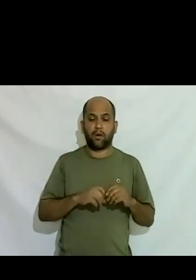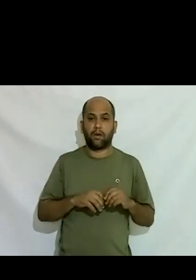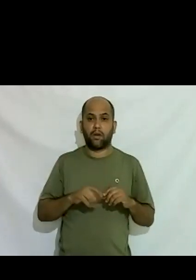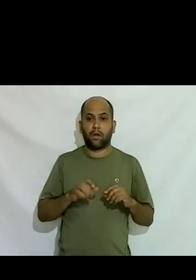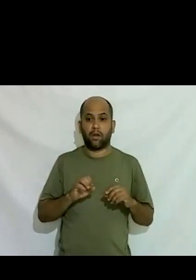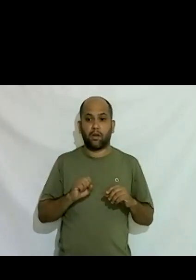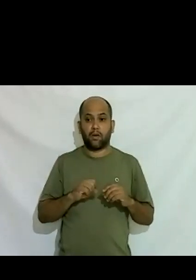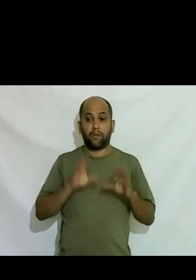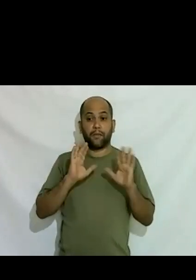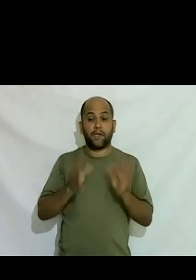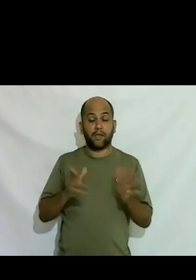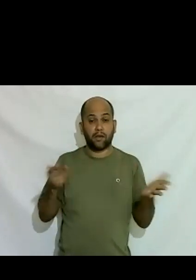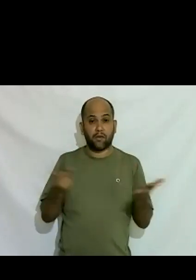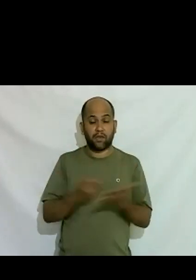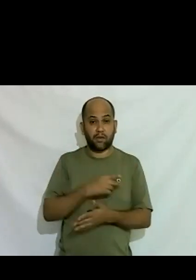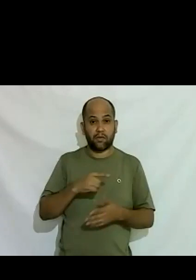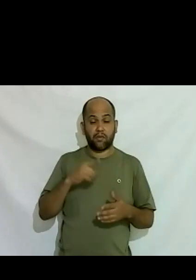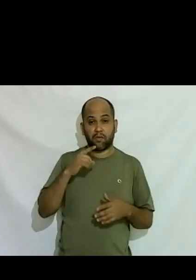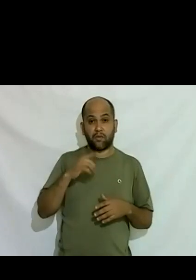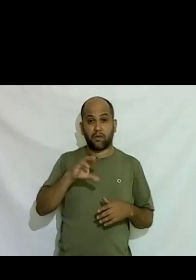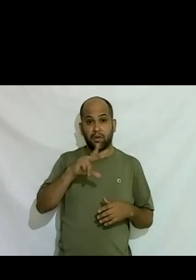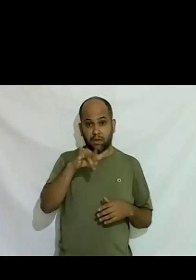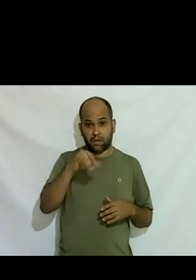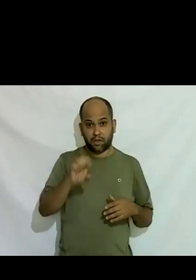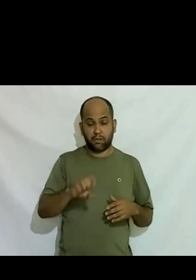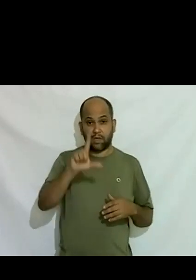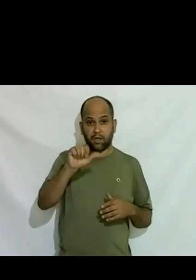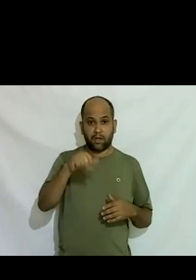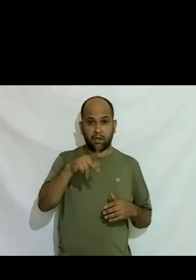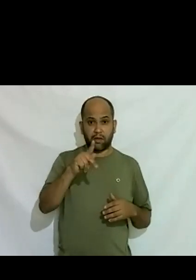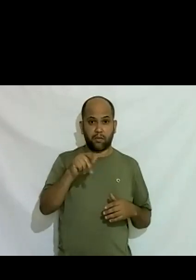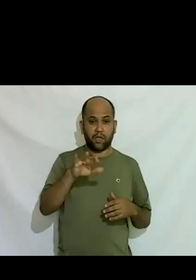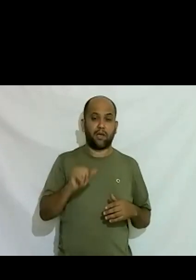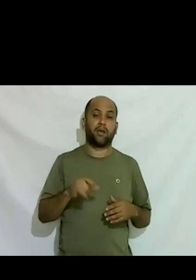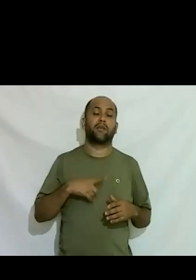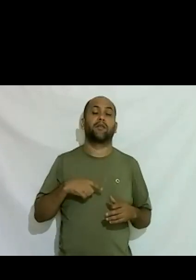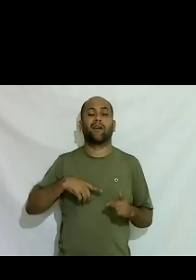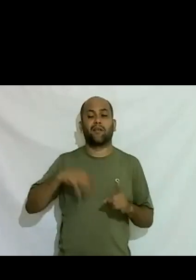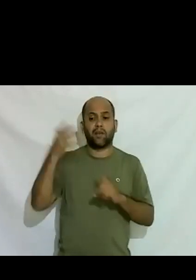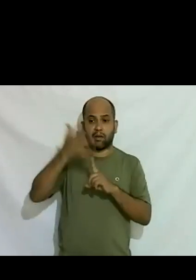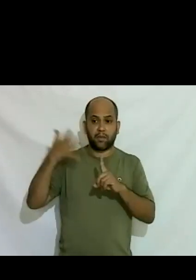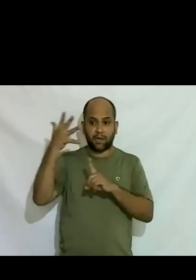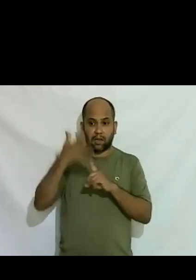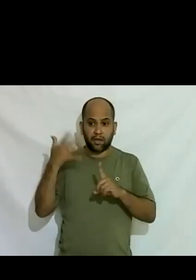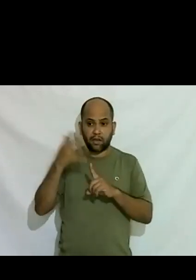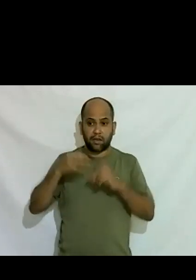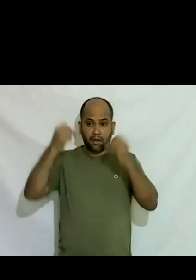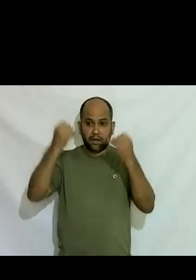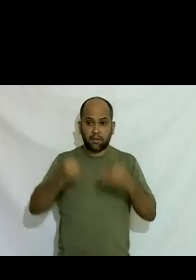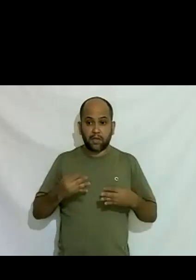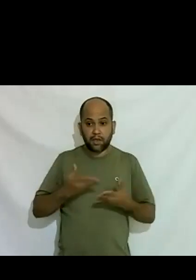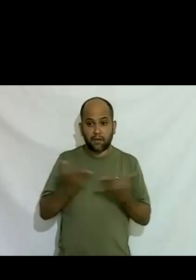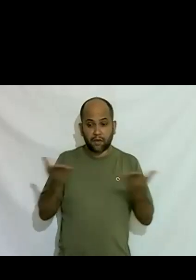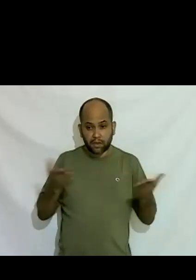acabado de acontecer esse crime da lâmpada e eu quando estava nessa palestra eu falei para o advogado é isso que eu dizendo aqui que eu só era